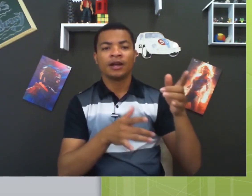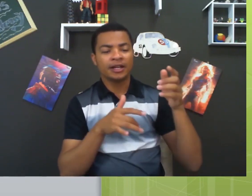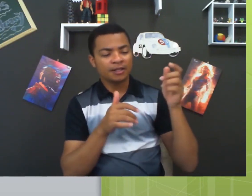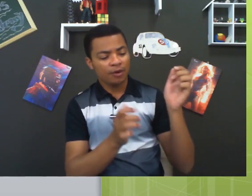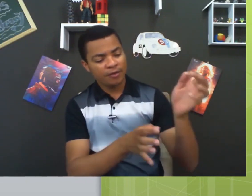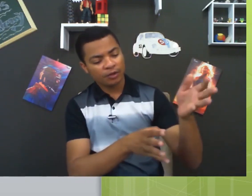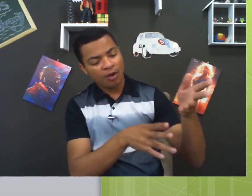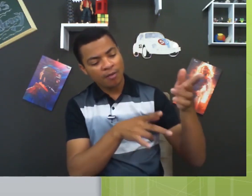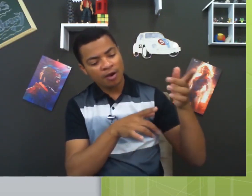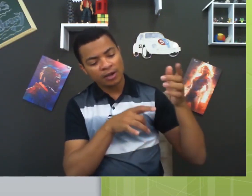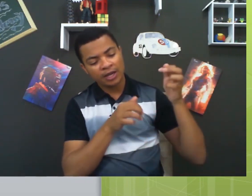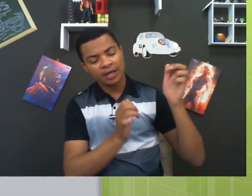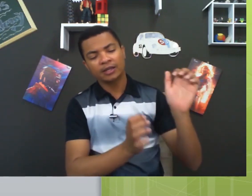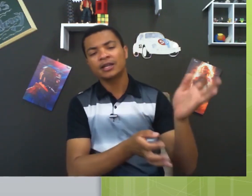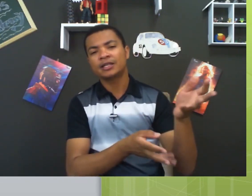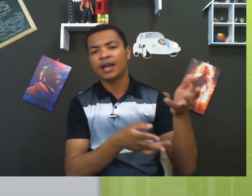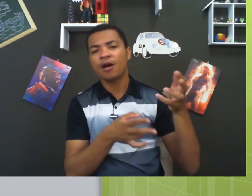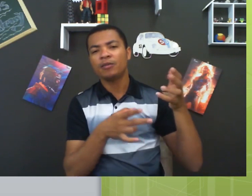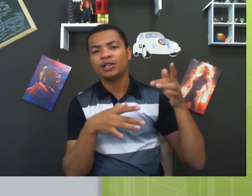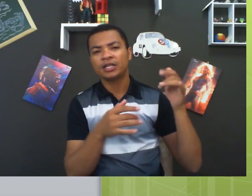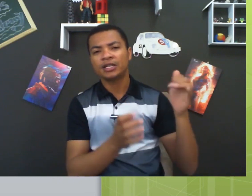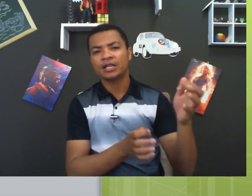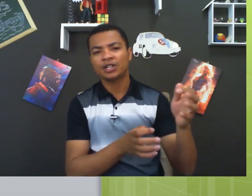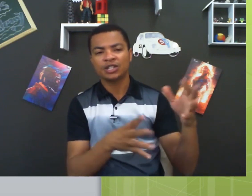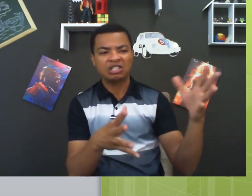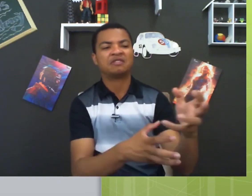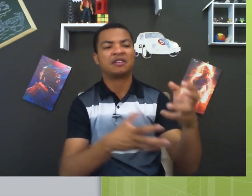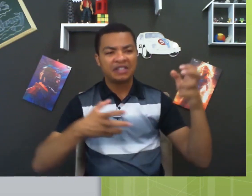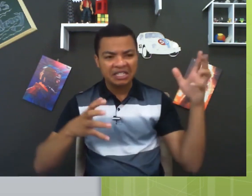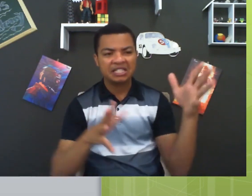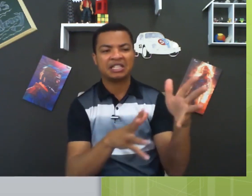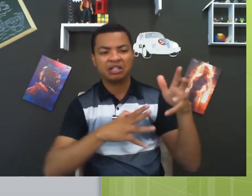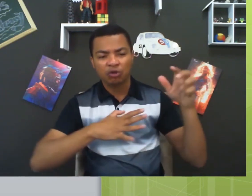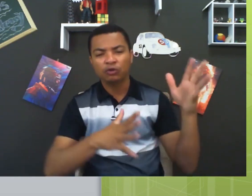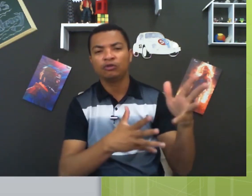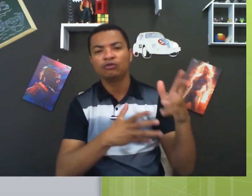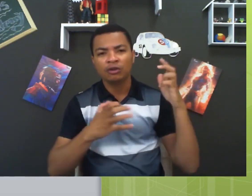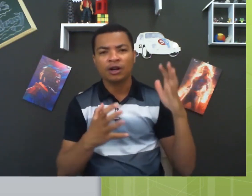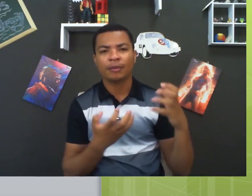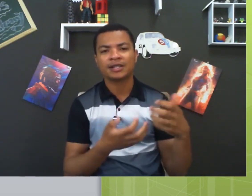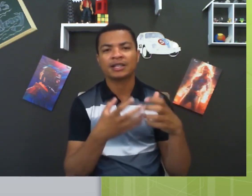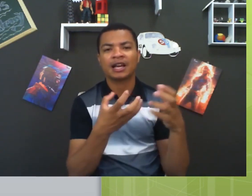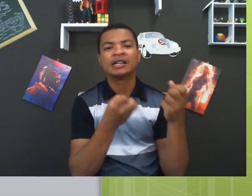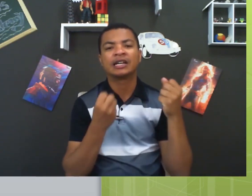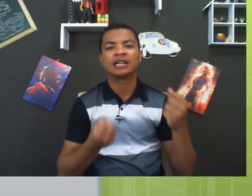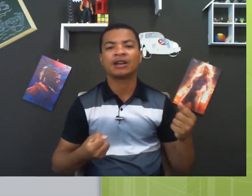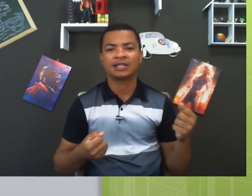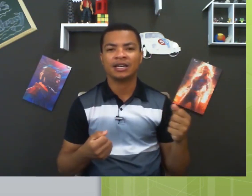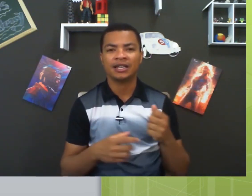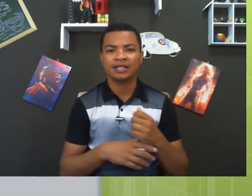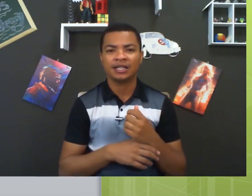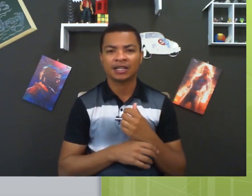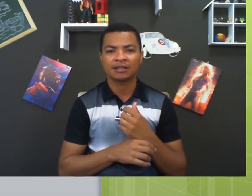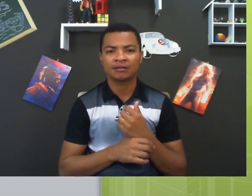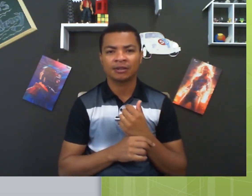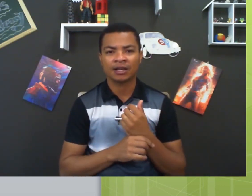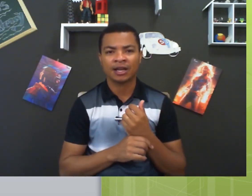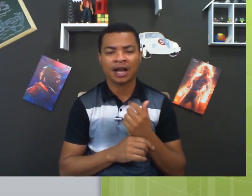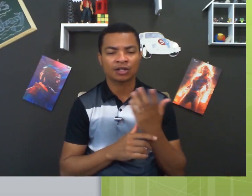Esse movimento com a mão aqui tem que ser realmente assim, tá gente? Você vai fazer assim, todo duro, parece que tá arrancando as linhas aí, as